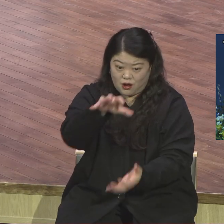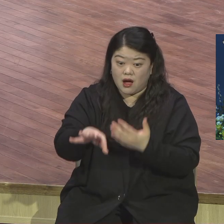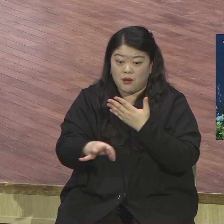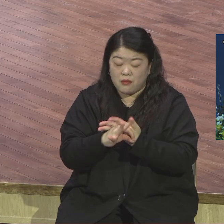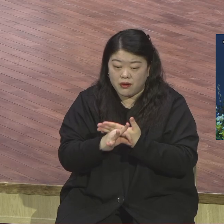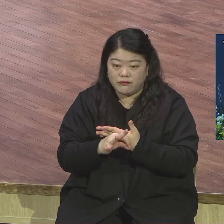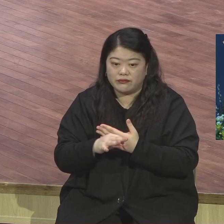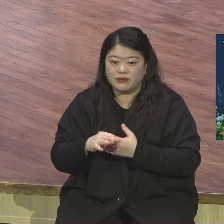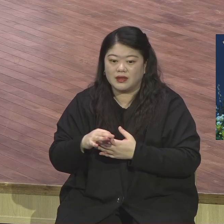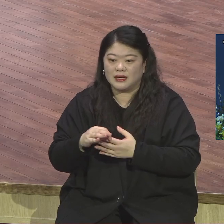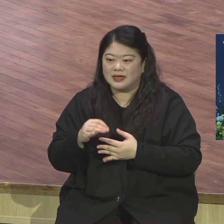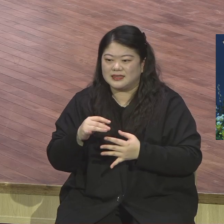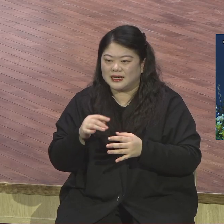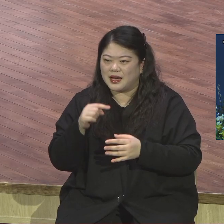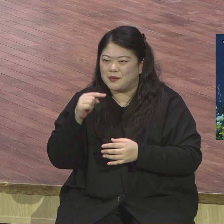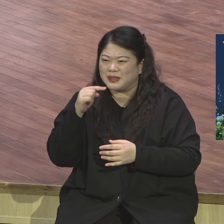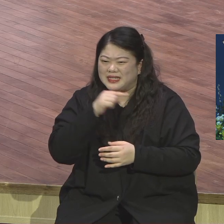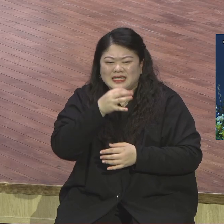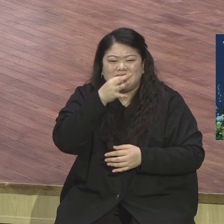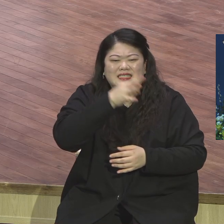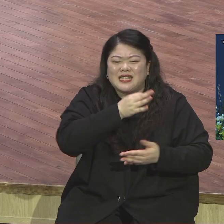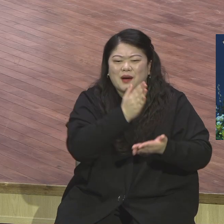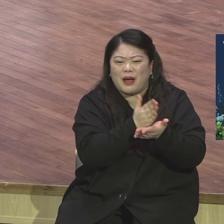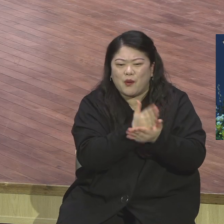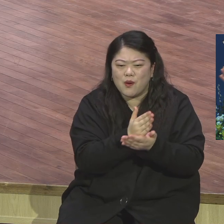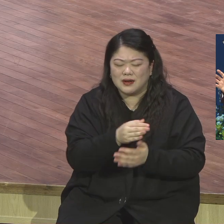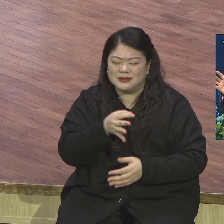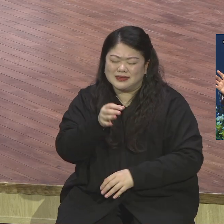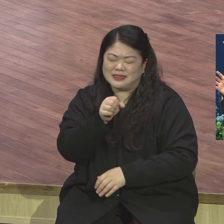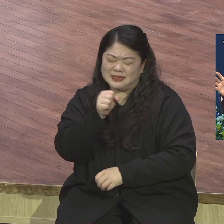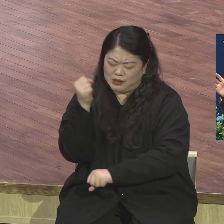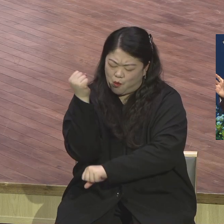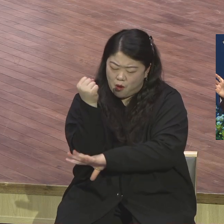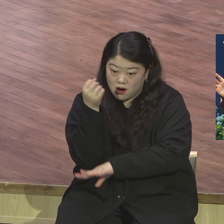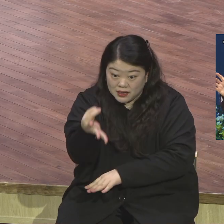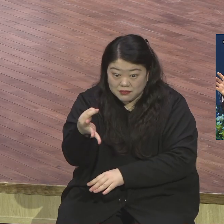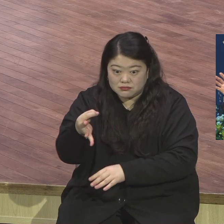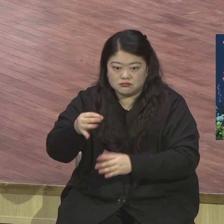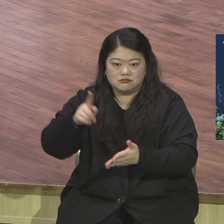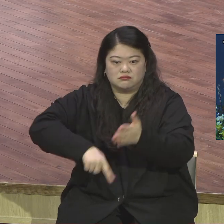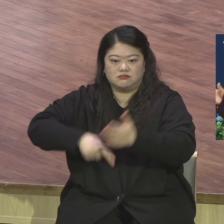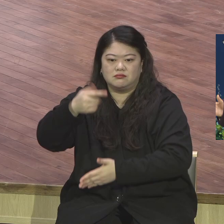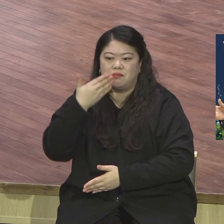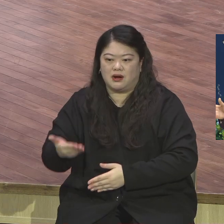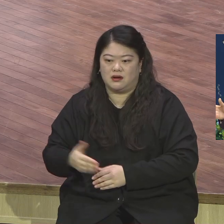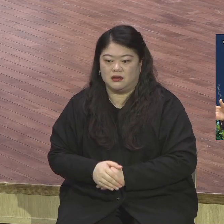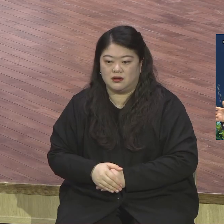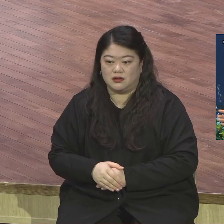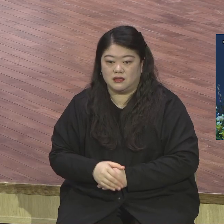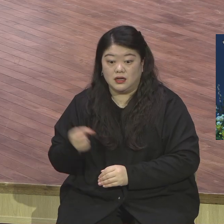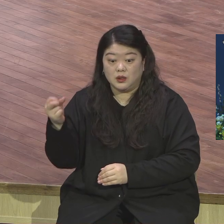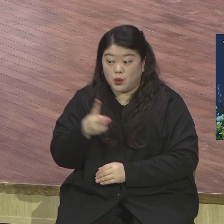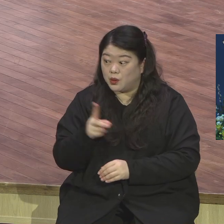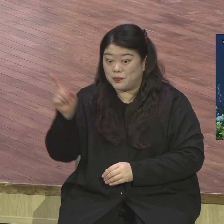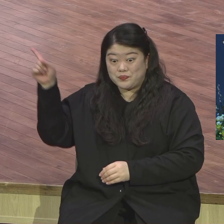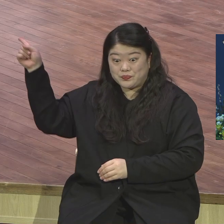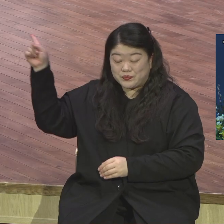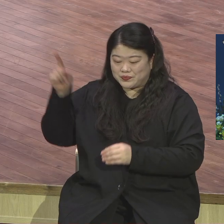갖게 돼요. 그리고 지금 본당 옆에 저 철골 주차장은 시세로 100억이 넘습니다. 그렇기 때문에 이